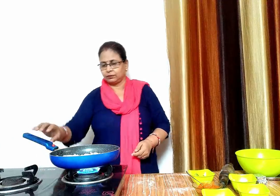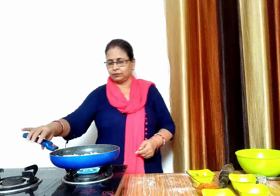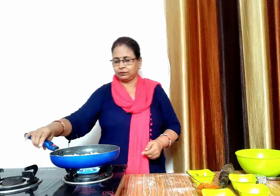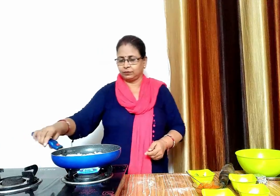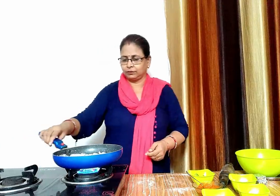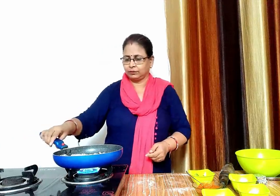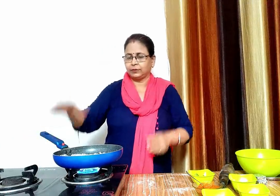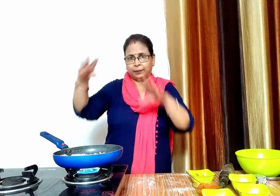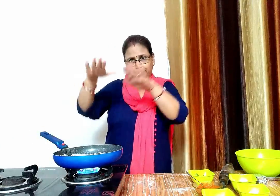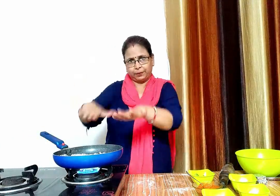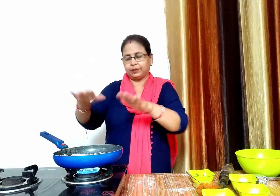और इसे डख पीएंगे